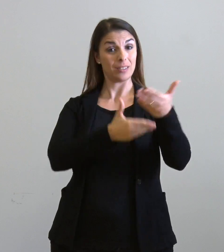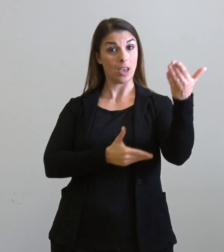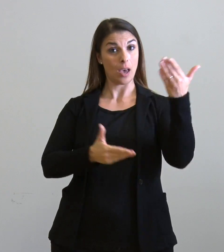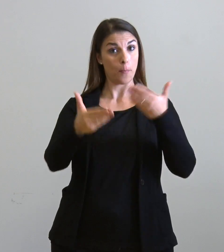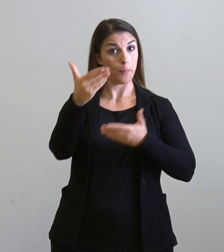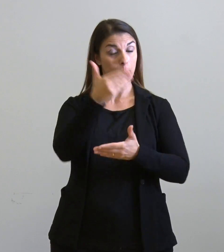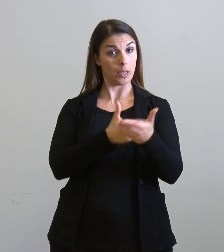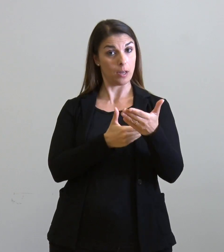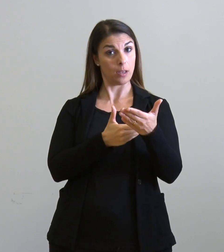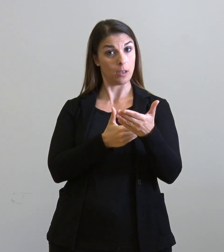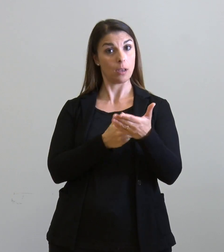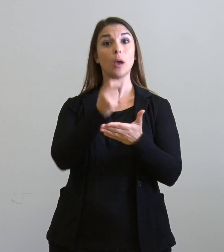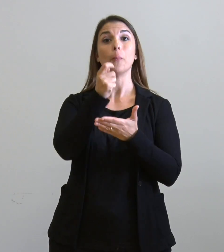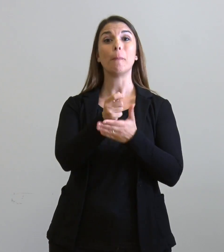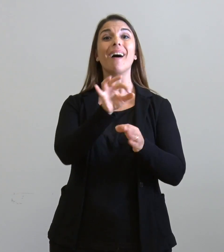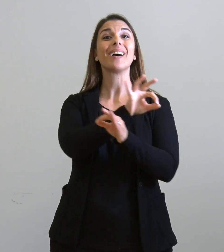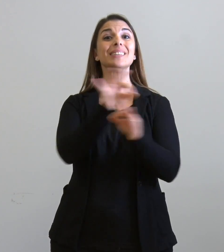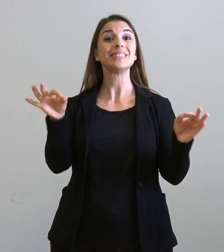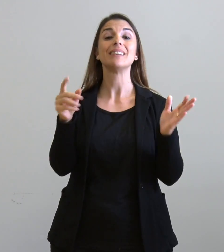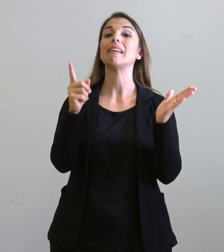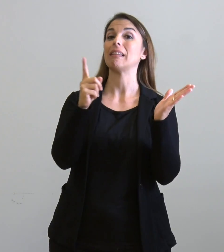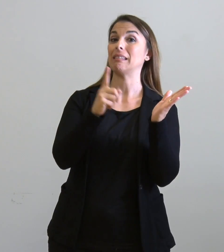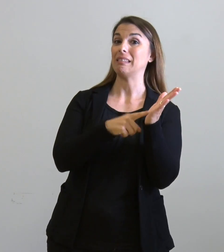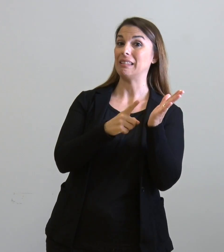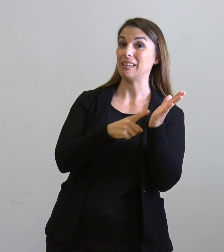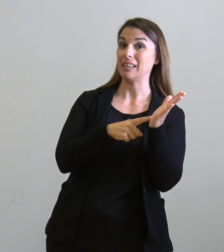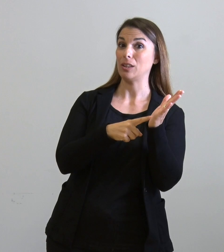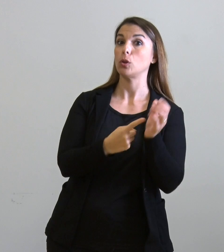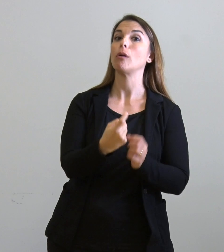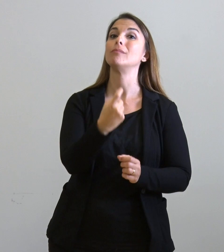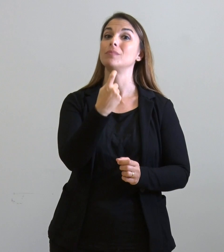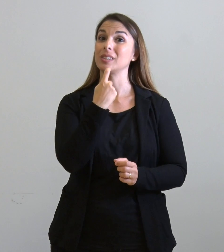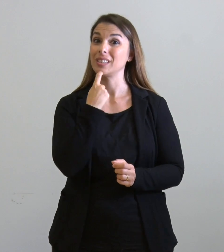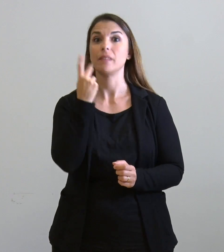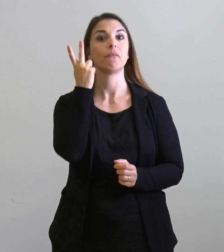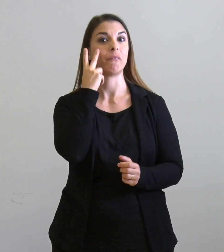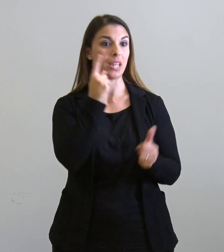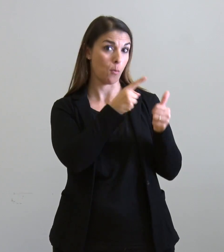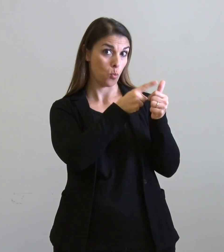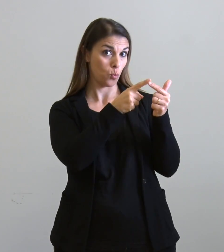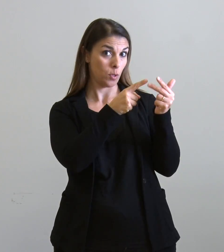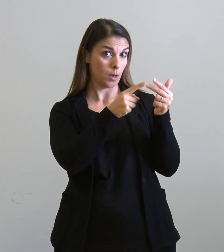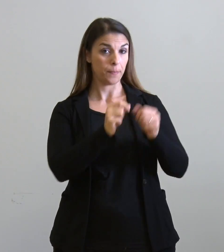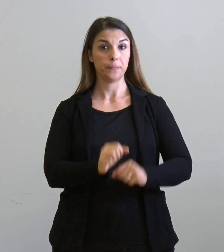contributi studenti e studentesse con disabilità che si trovano nelle seguenti condizioni.